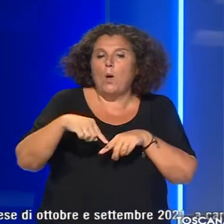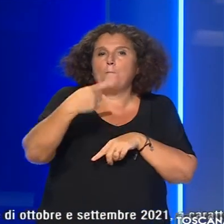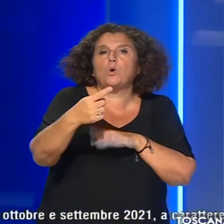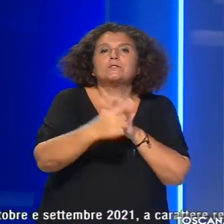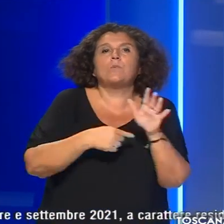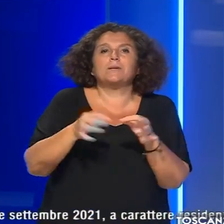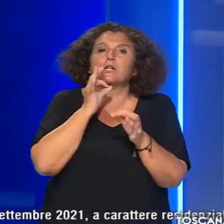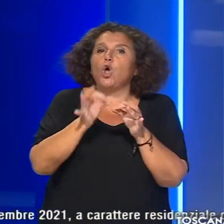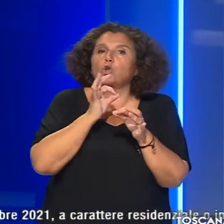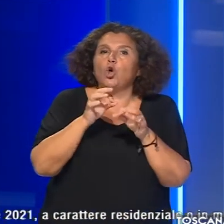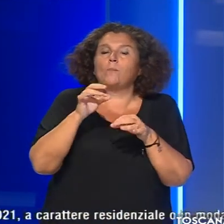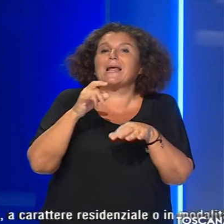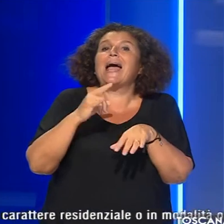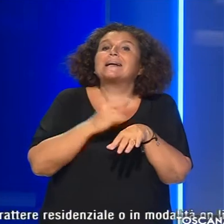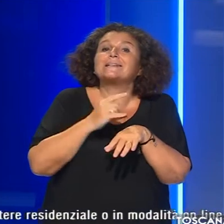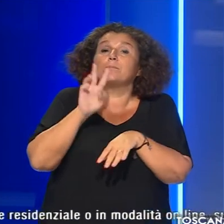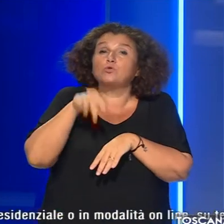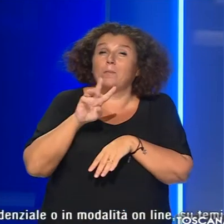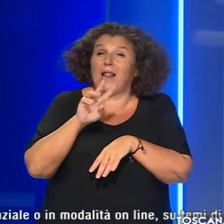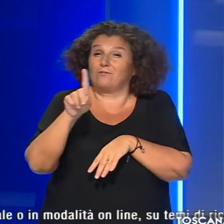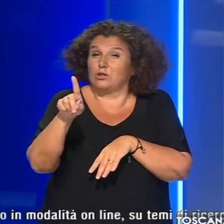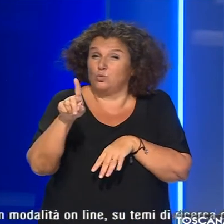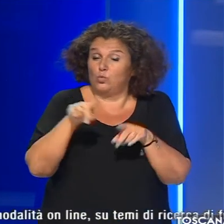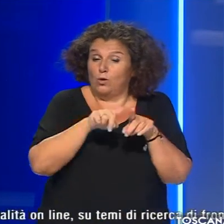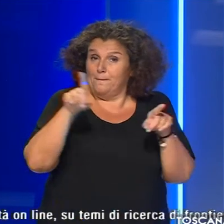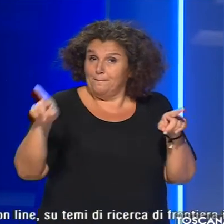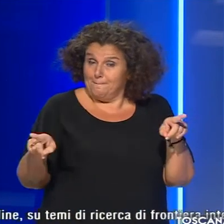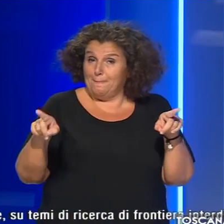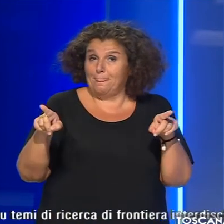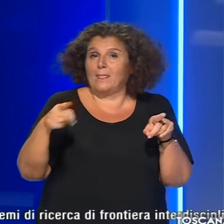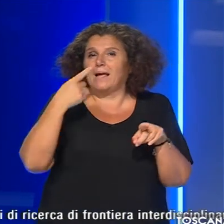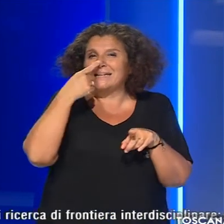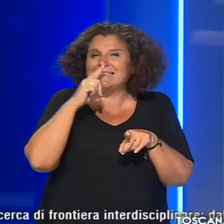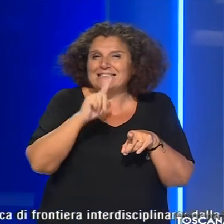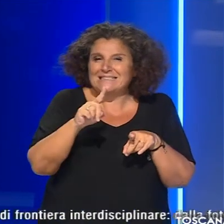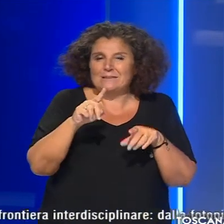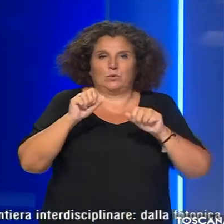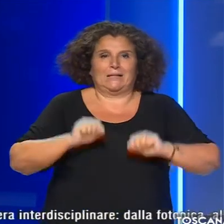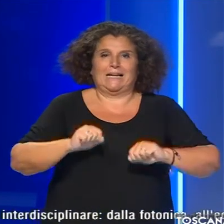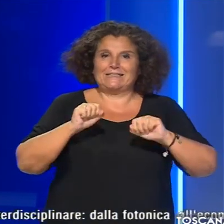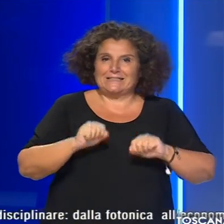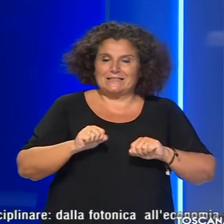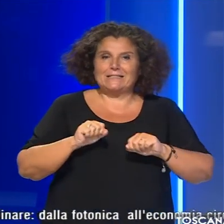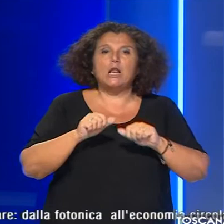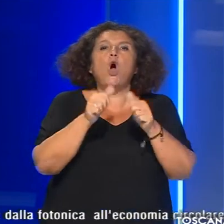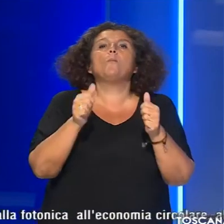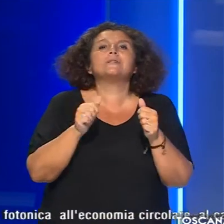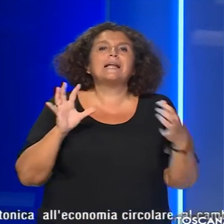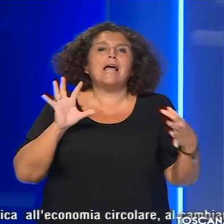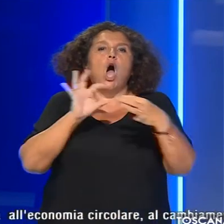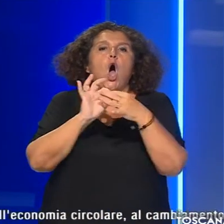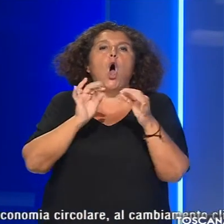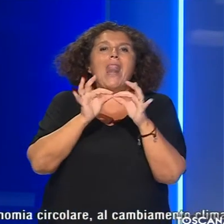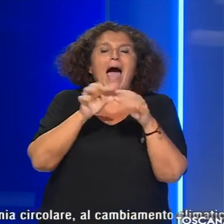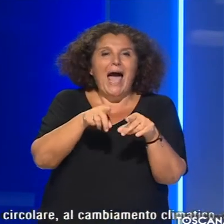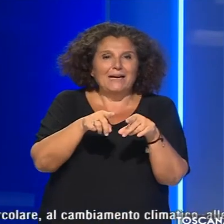mese di ottobre e settembre 2021 a carattere residenziale o in modalità online